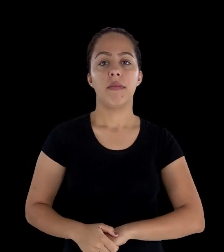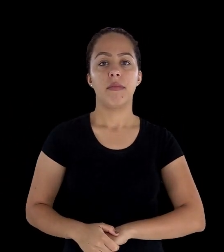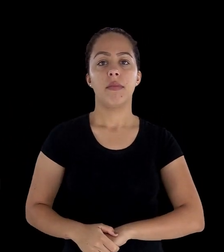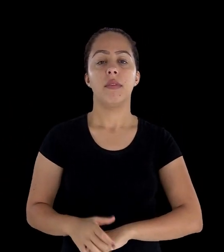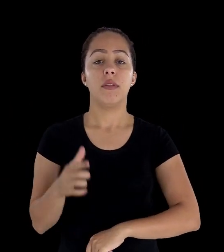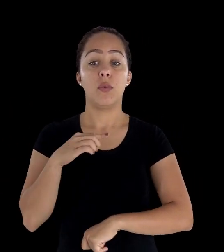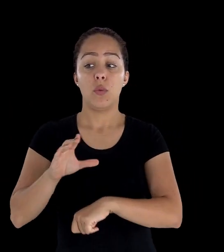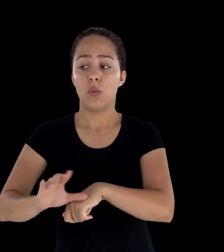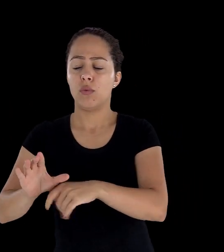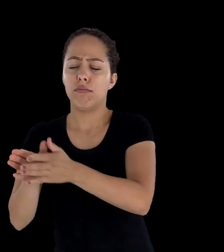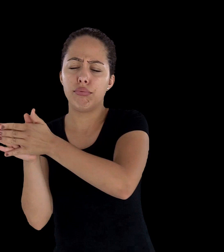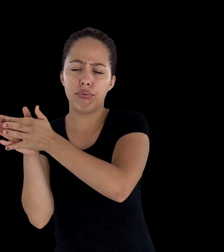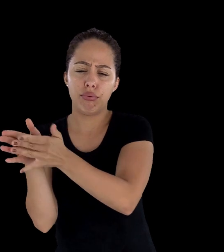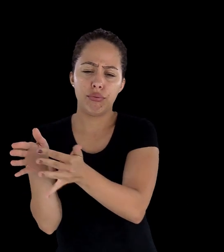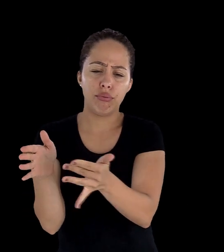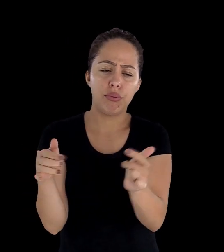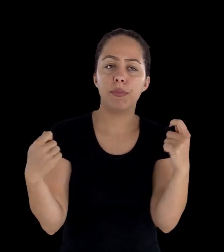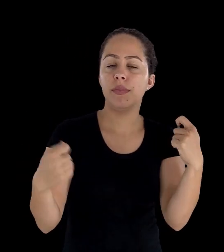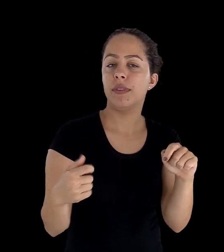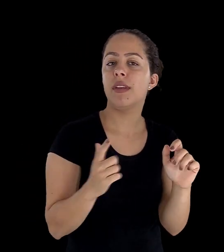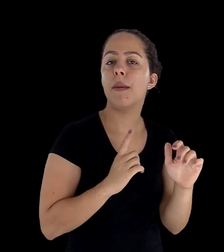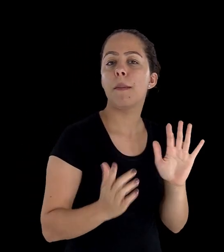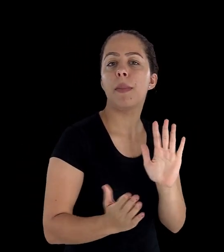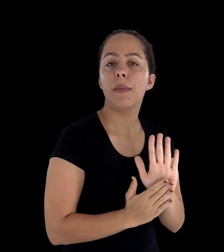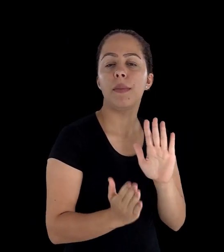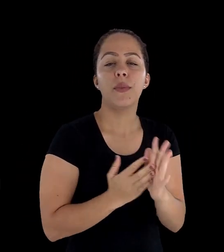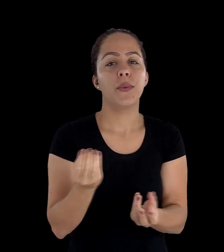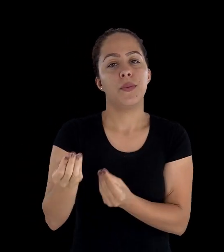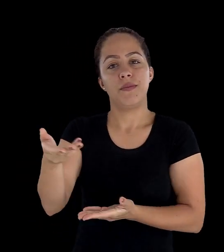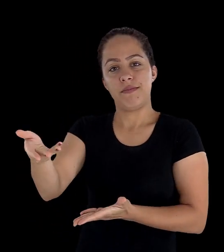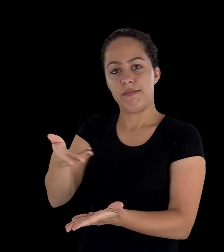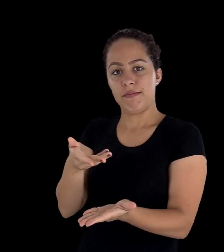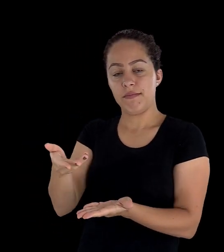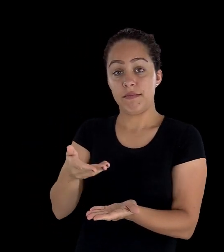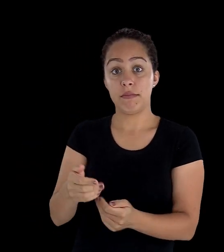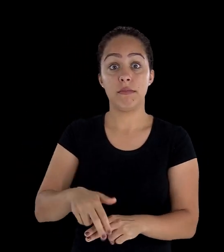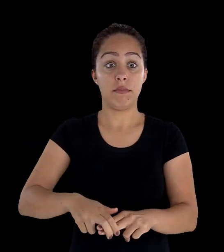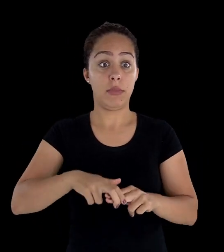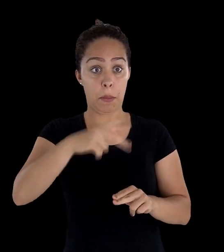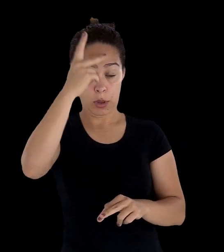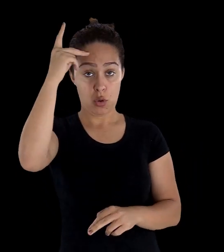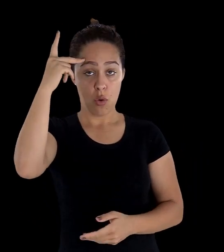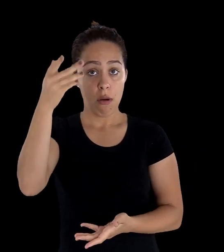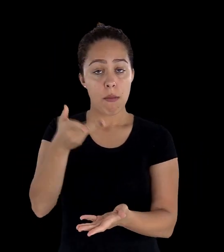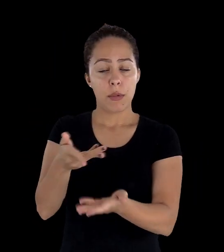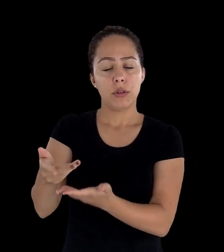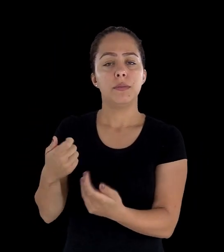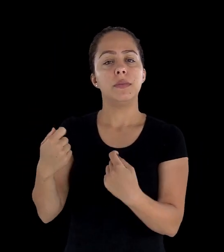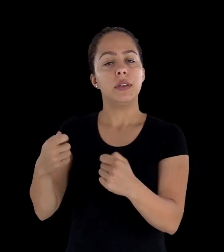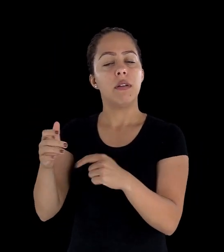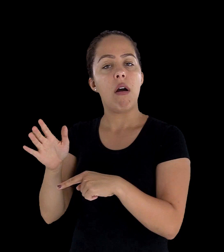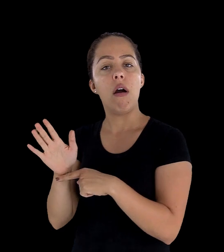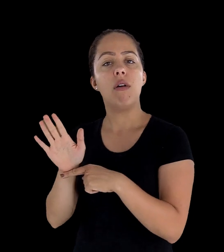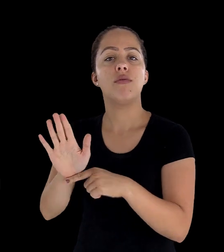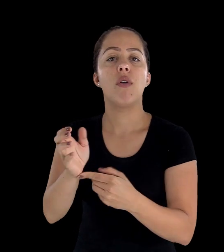propostas de interação, então cabe ao mediador dinamizar e estimular a participação do aluno com